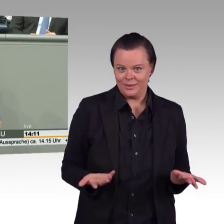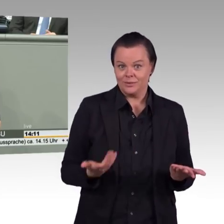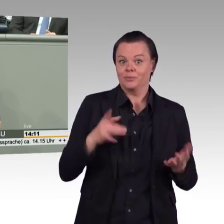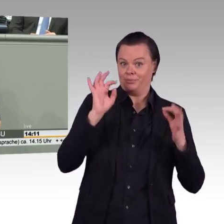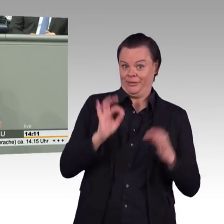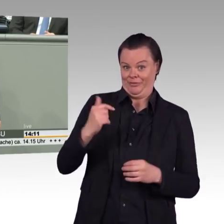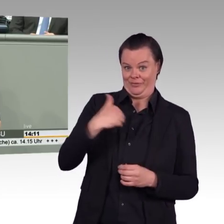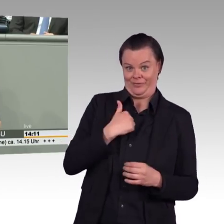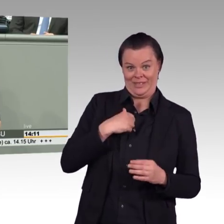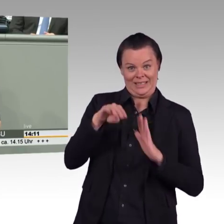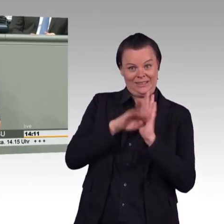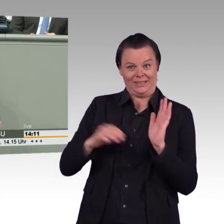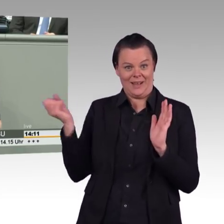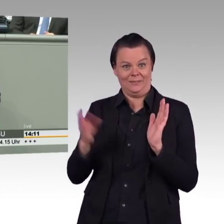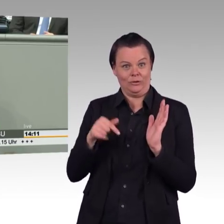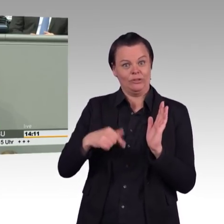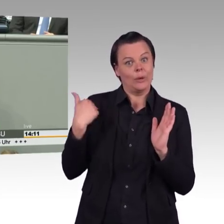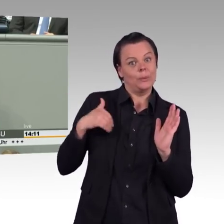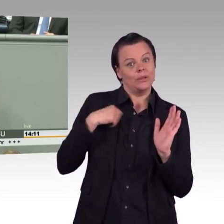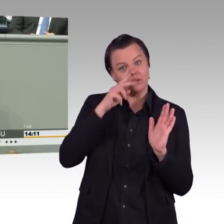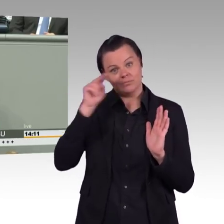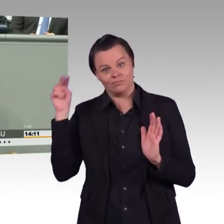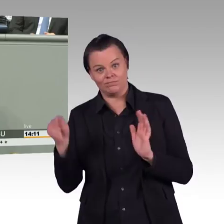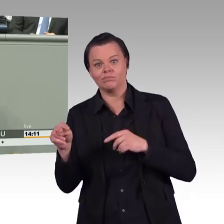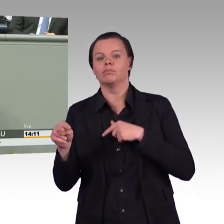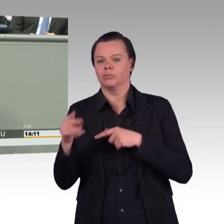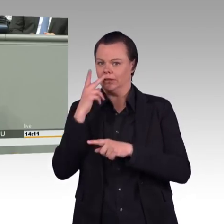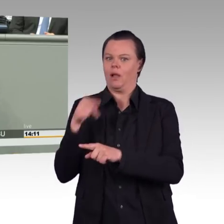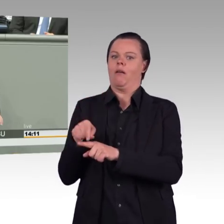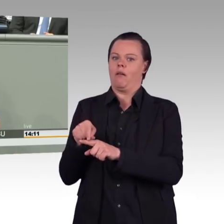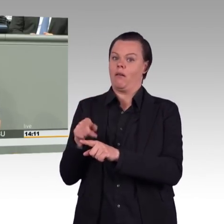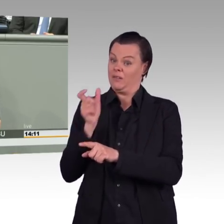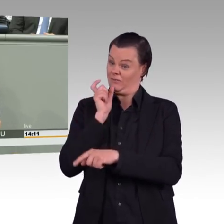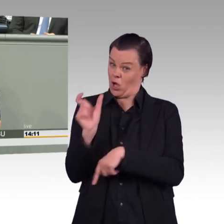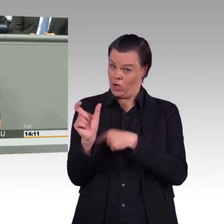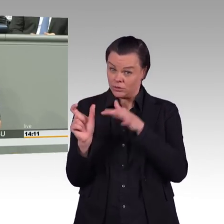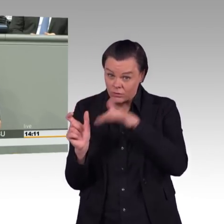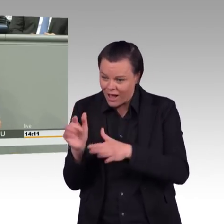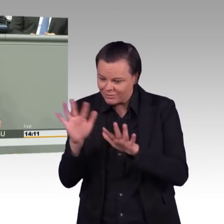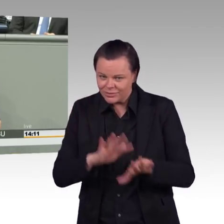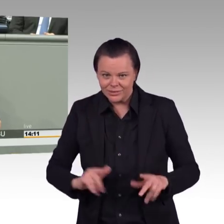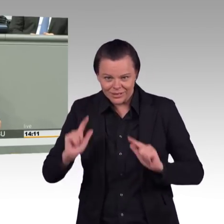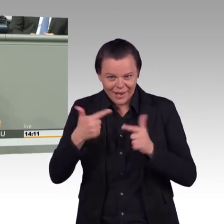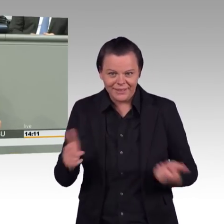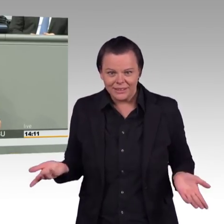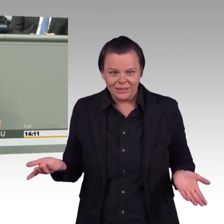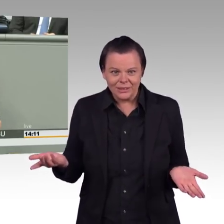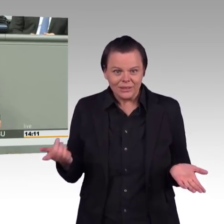Beispiel wiederholen. Denn Wiederholung soll ein gutes pädagogisches Mittel sein, dass der eine oder andere sich mal